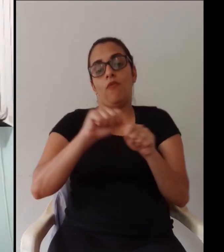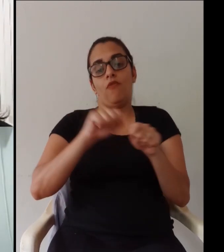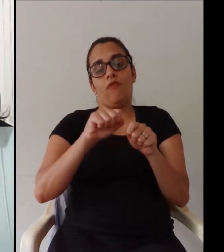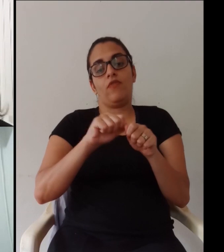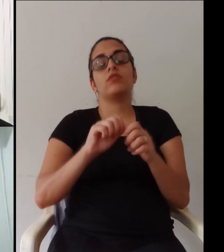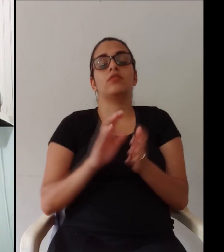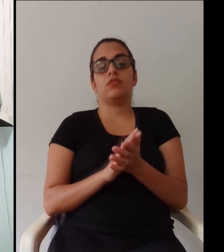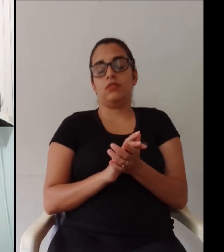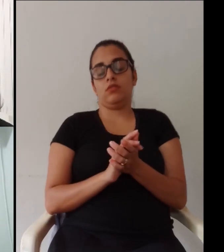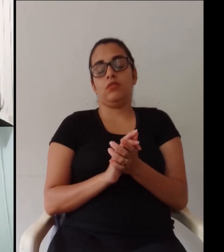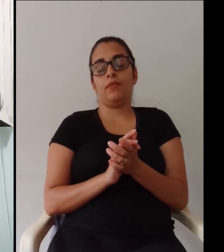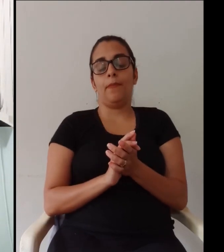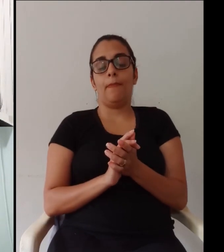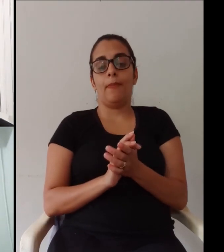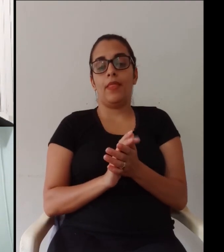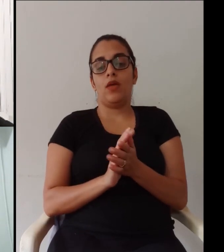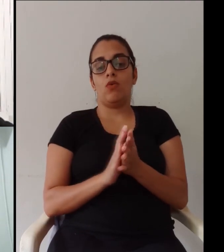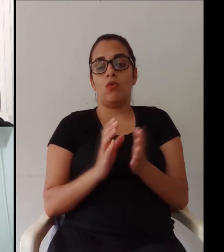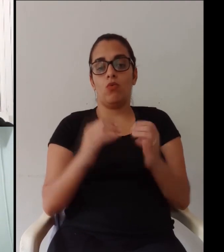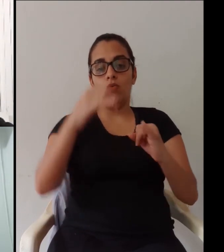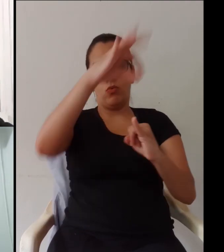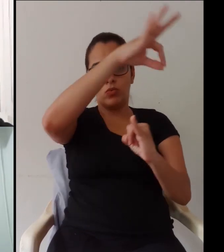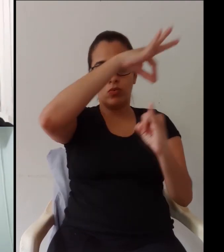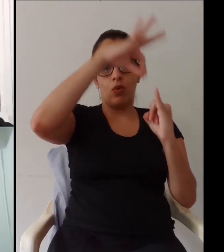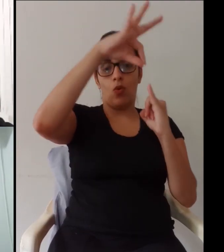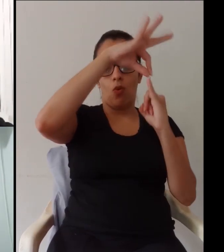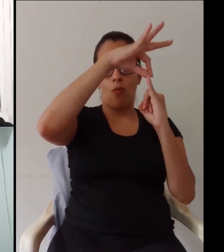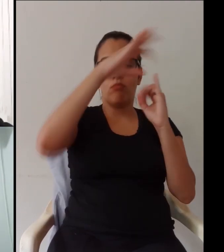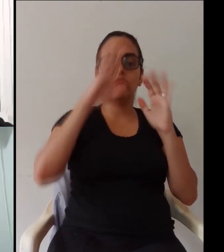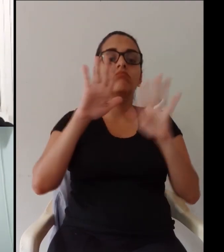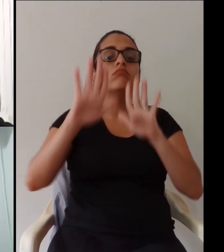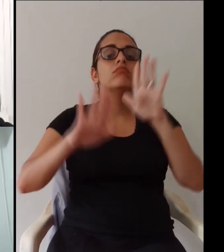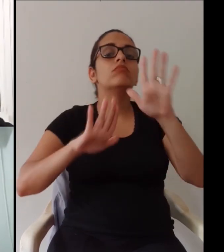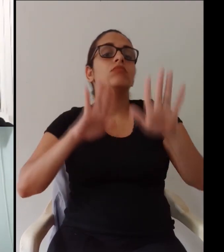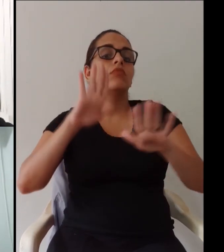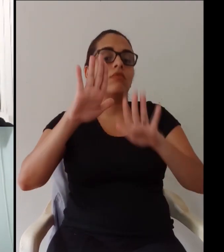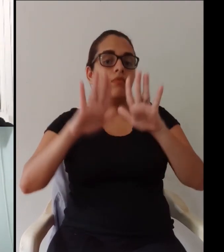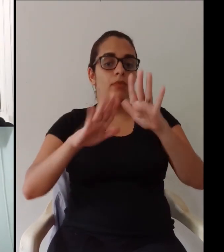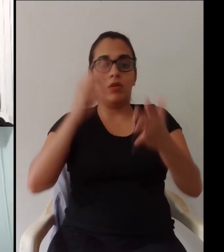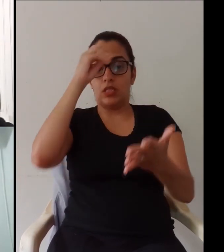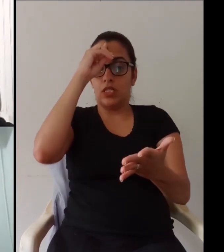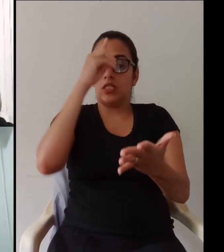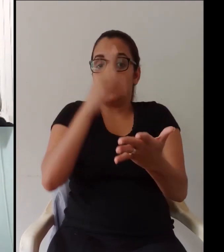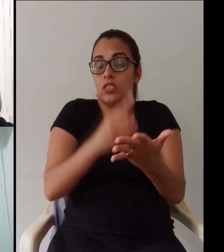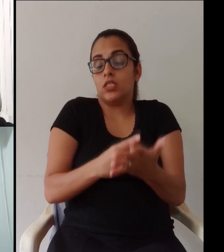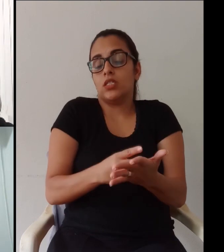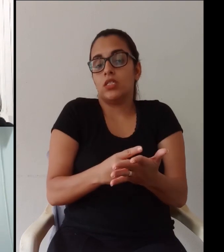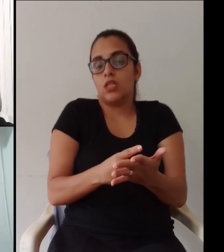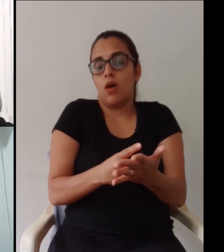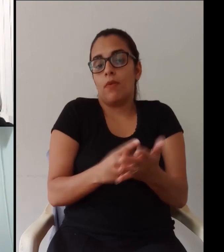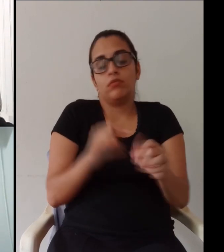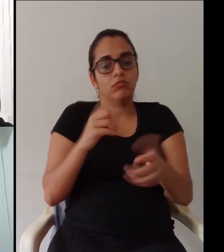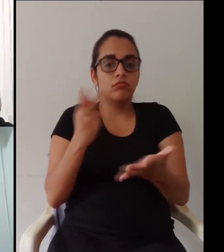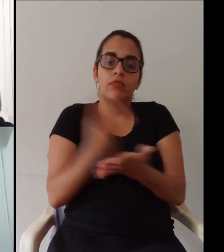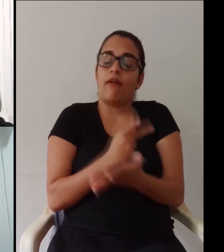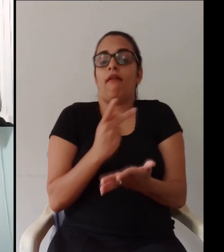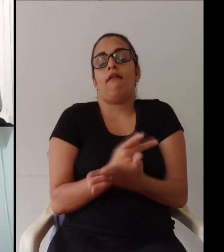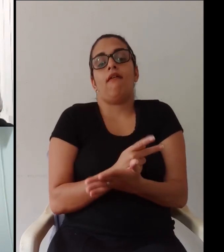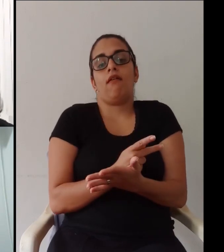com deficiência acessibilidade para todo mundo mesmo como que isso se dará da melhor forma possível então isso não o